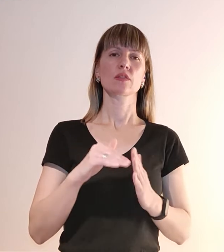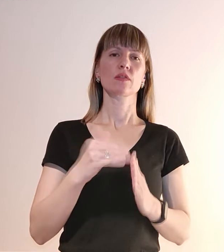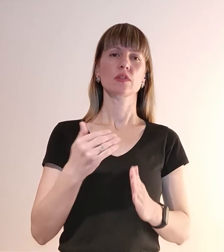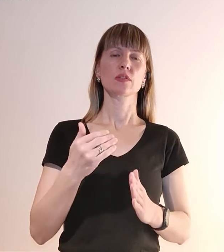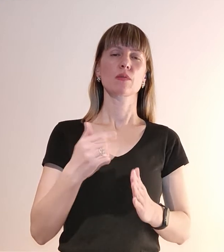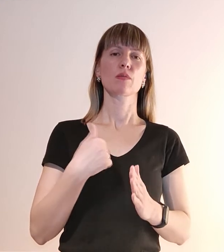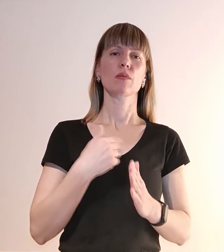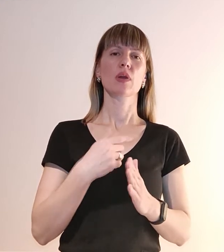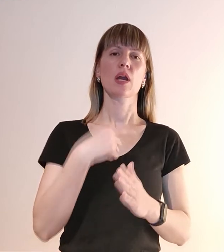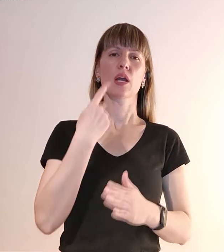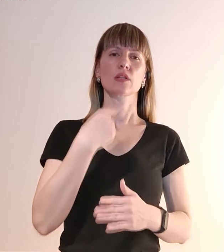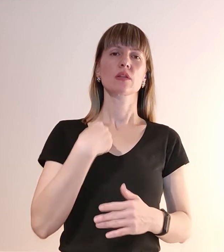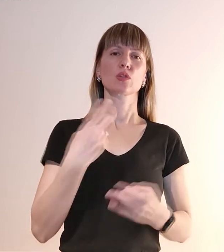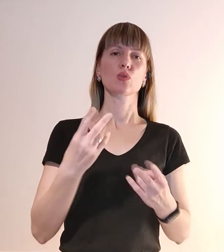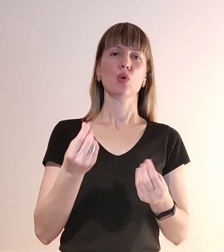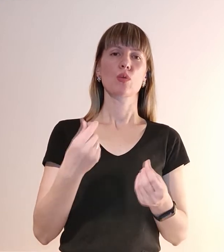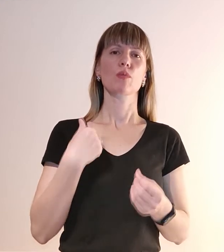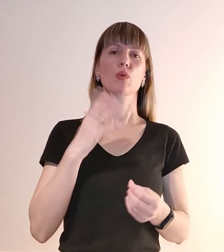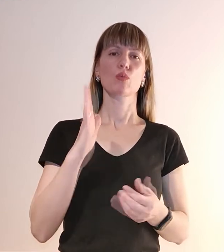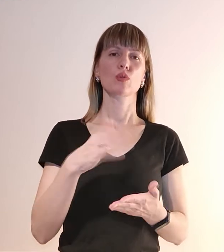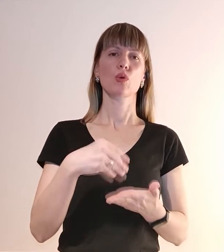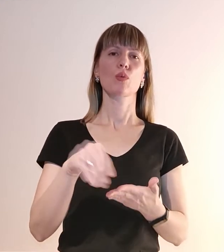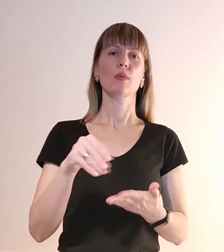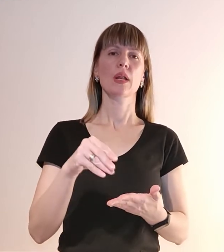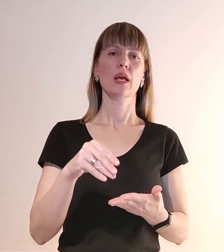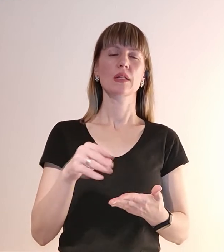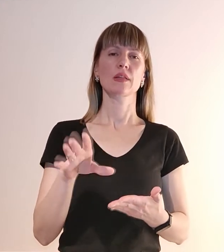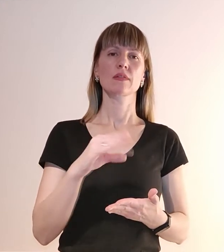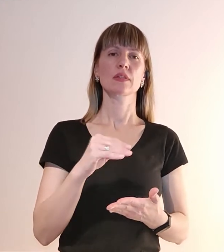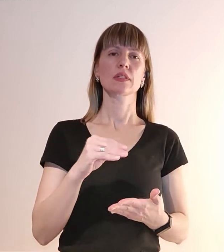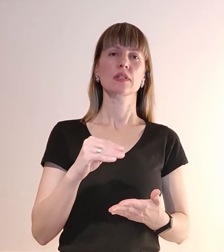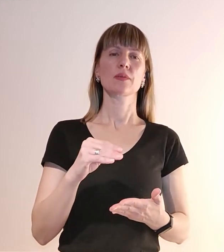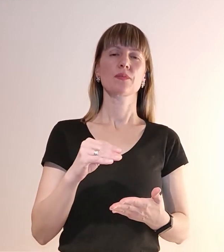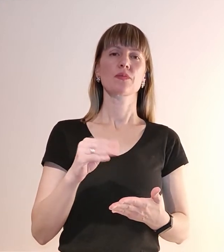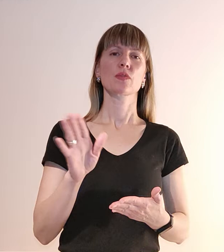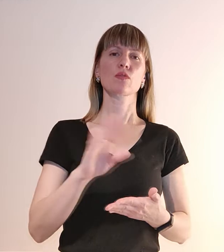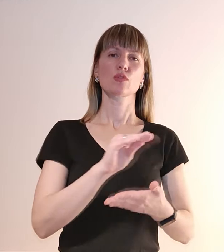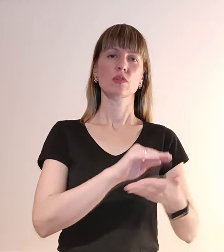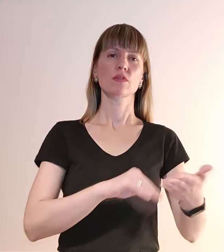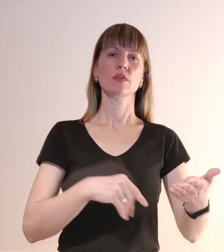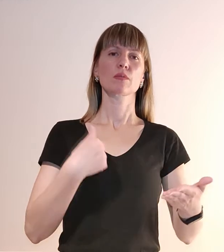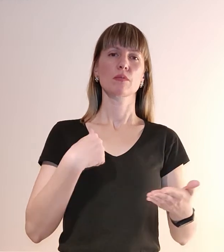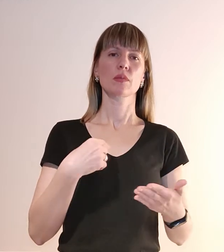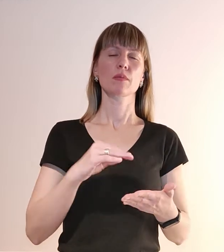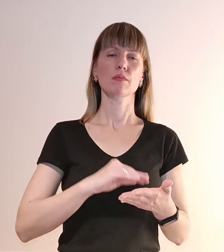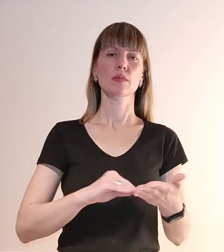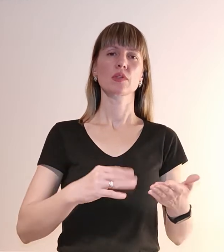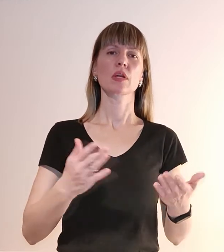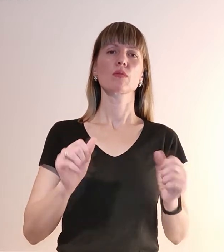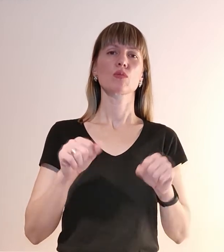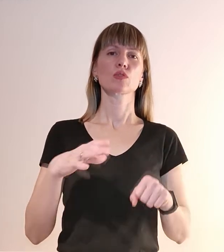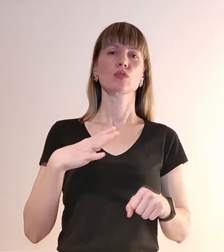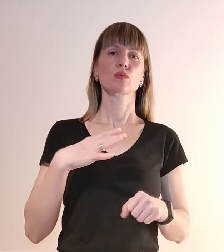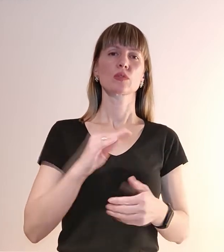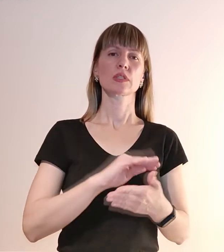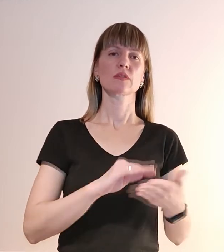кажемо, що давайте гроші, ми будемо купляти все, всю звітність ми викладаємо, ну яка може бути звісність, тому що ми